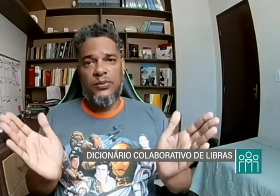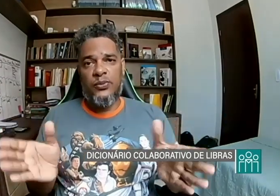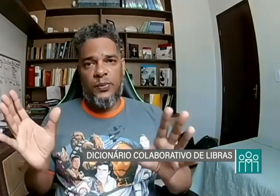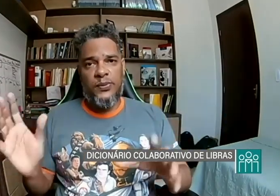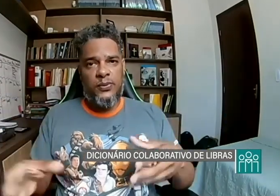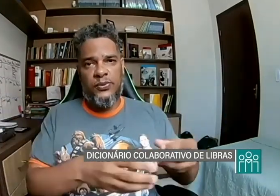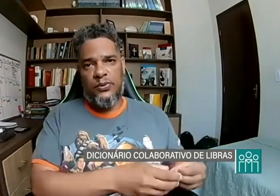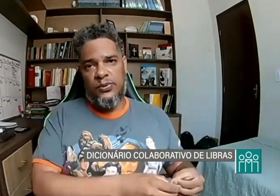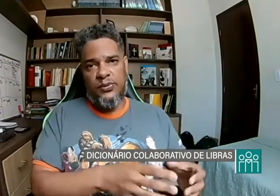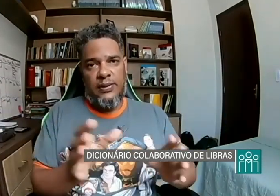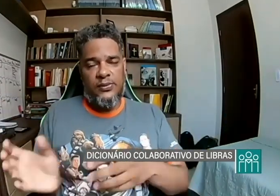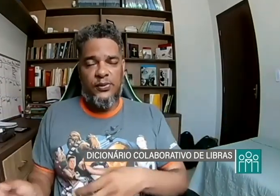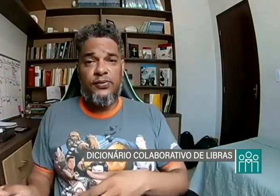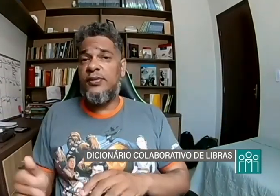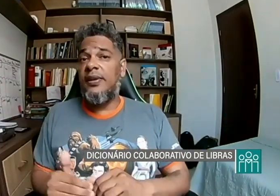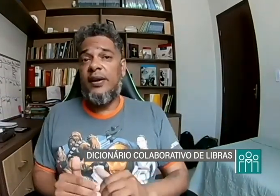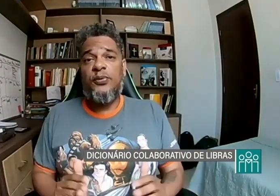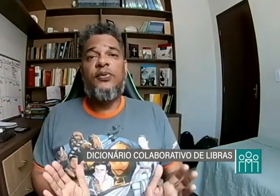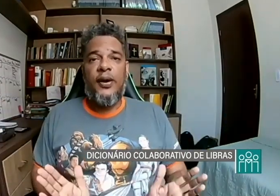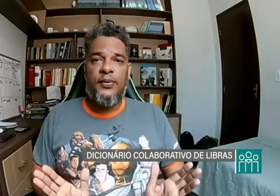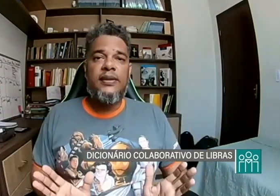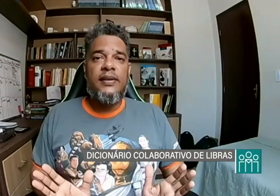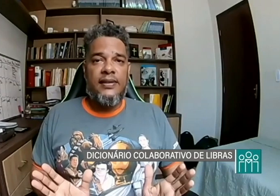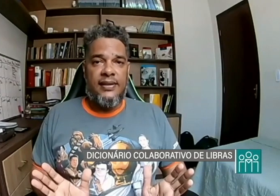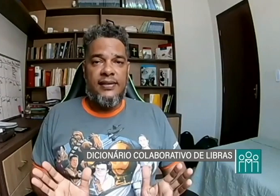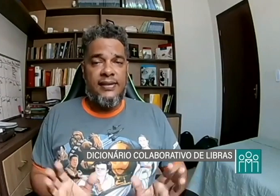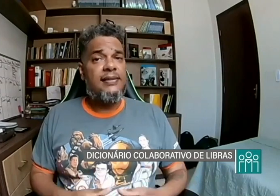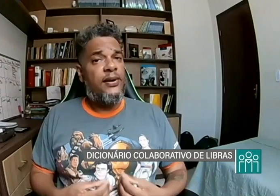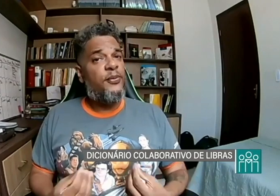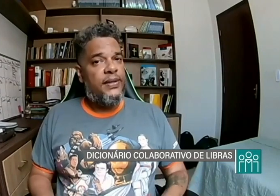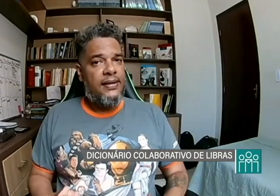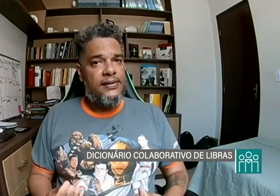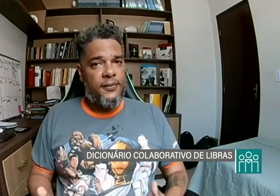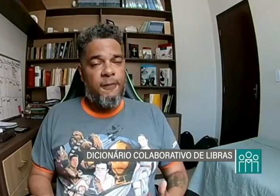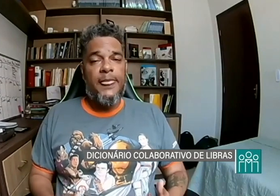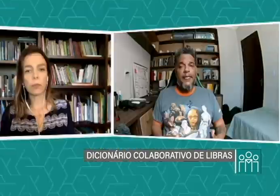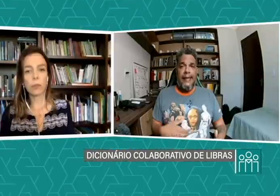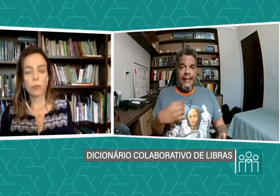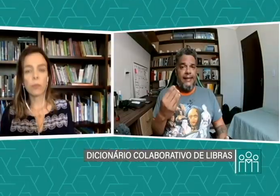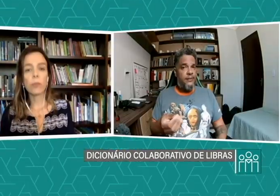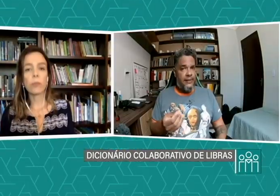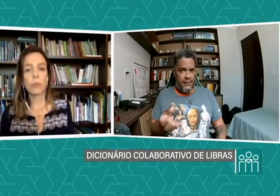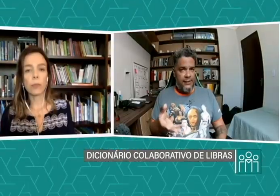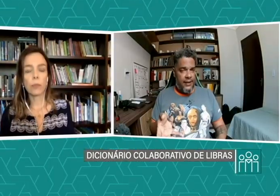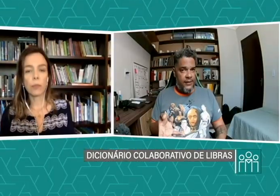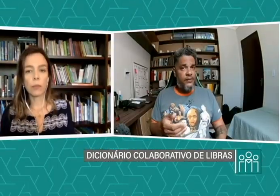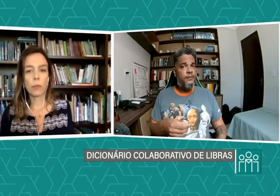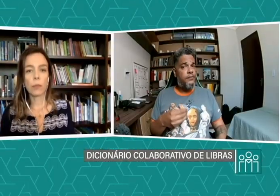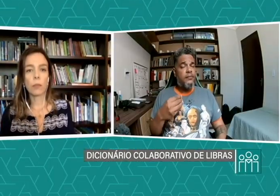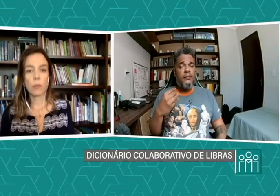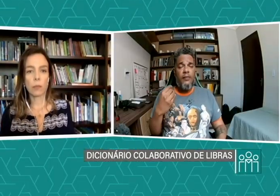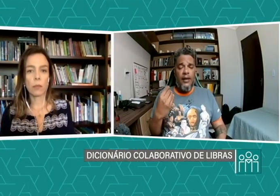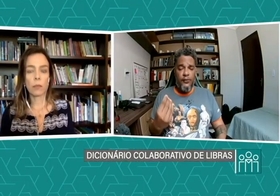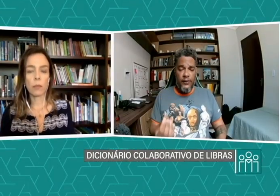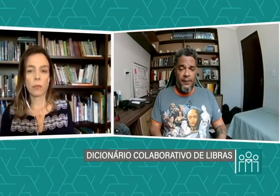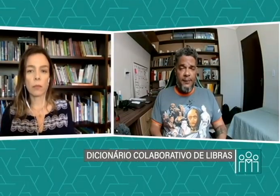grupos, ou os surdos, ou os alunos ouvintes ficariam no vácuo, sem ter a comunicação. Então, nesses casos, é fundamental